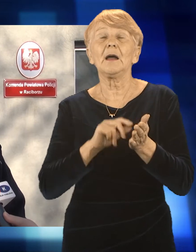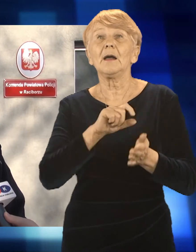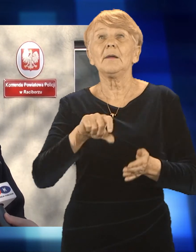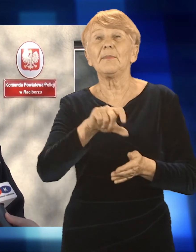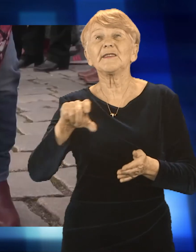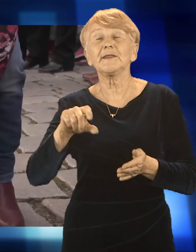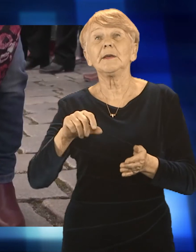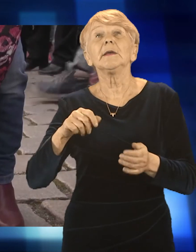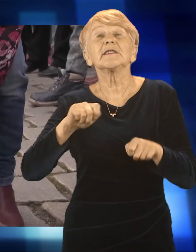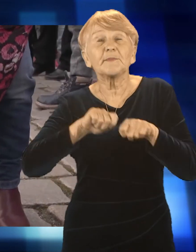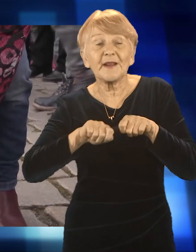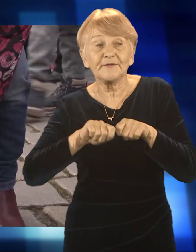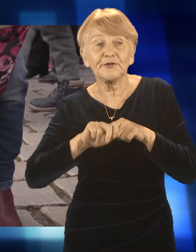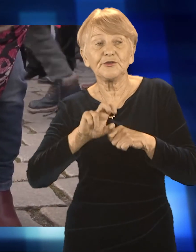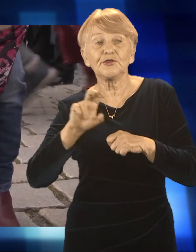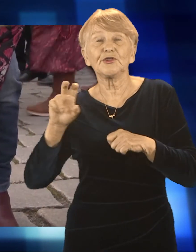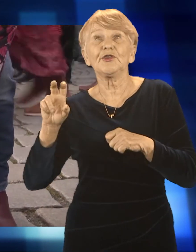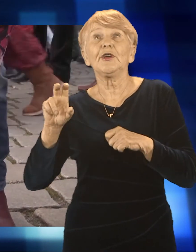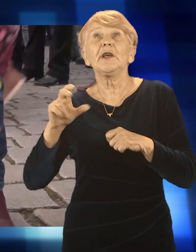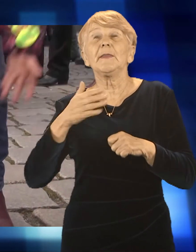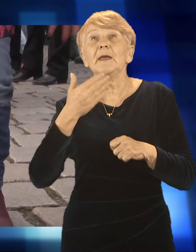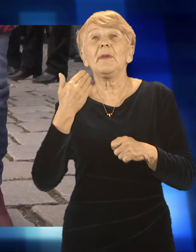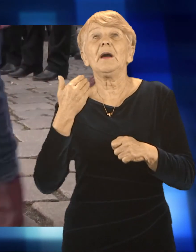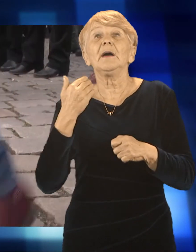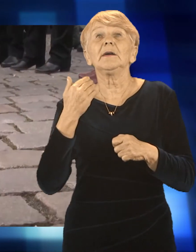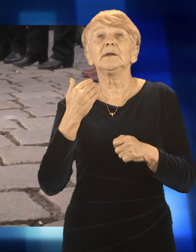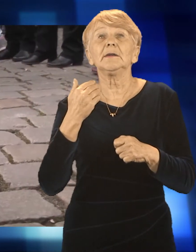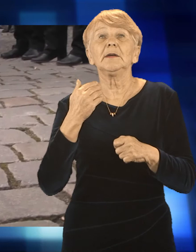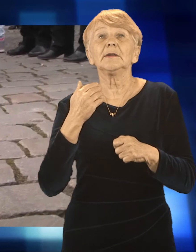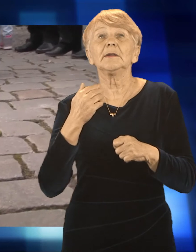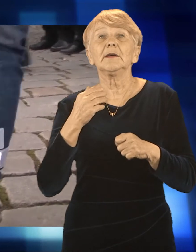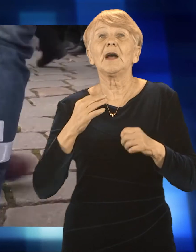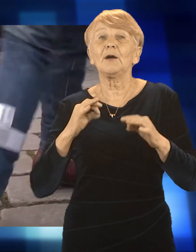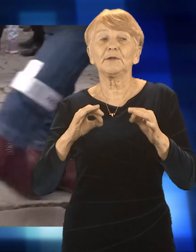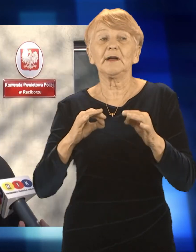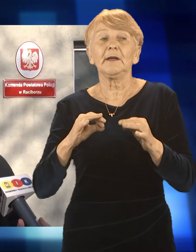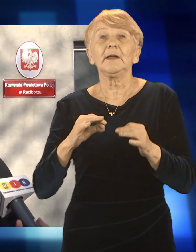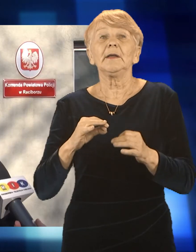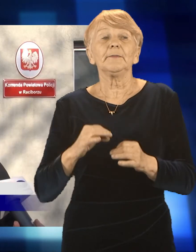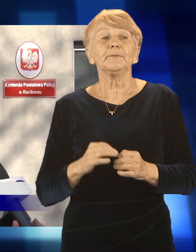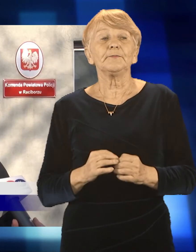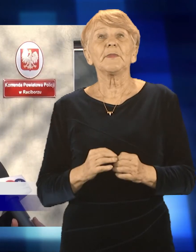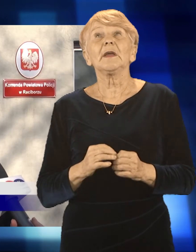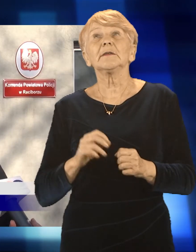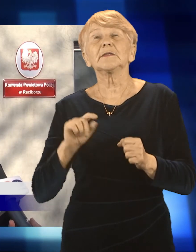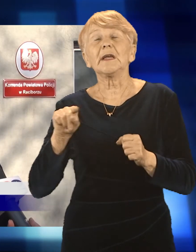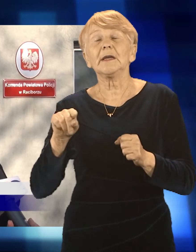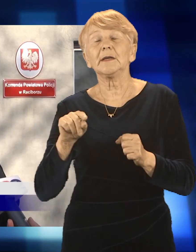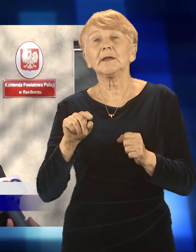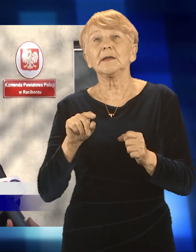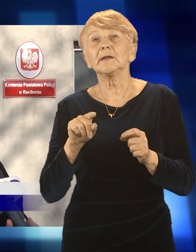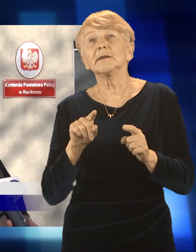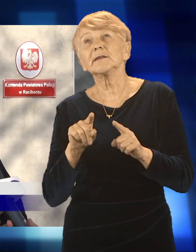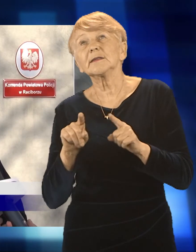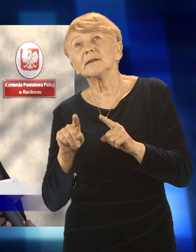ważniejsze niż pierwszeństwo. Ważne jest odpowiednie umiejscowienie odblasku, co zapewni jego skuteczność. Elementy odblaskowe najlepiej założyć na odzież